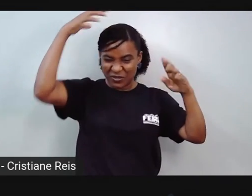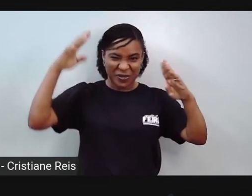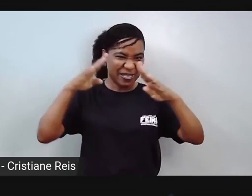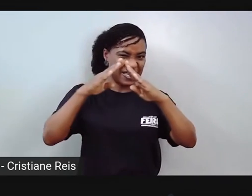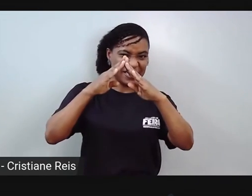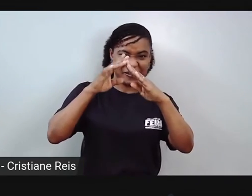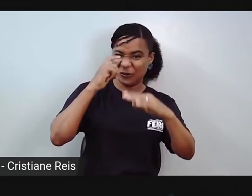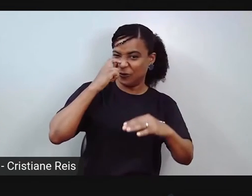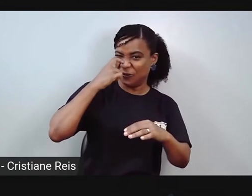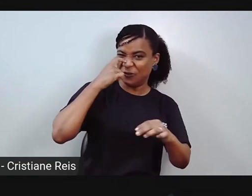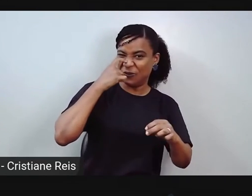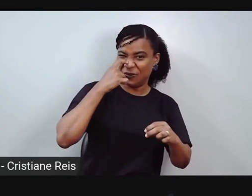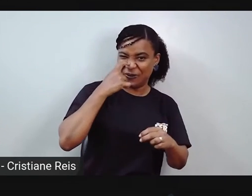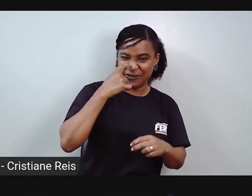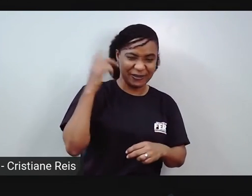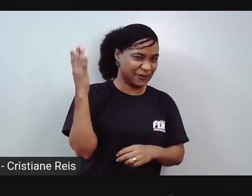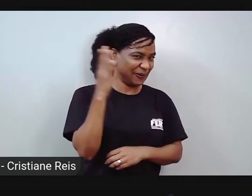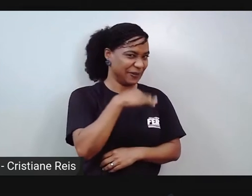má.